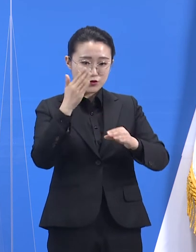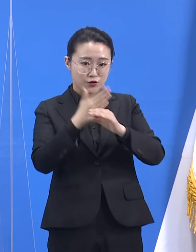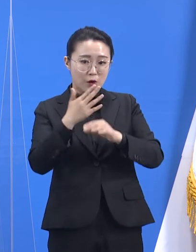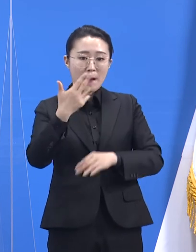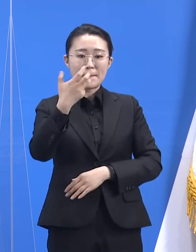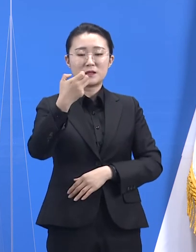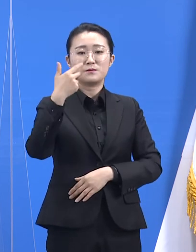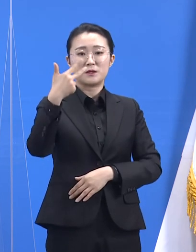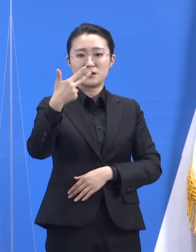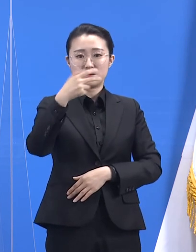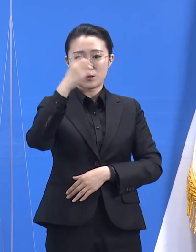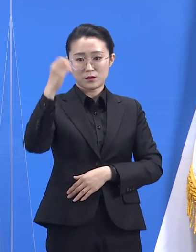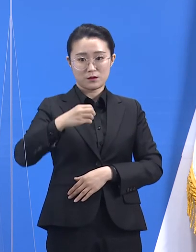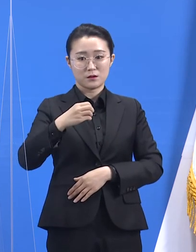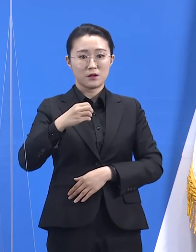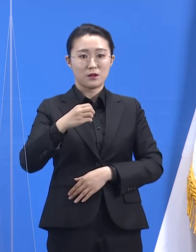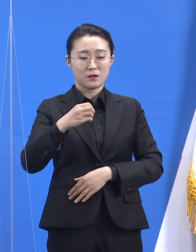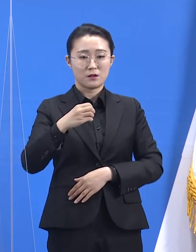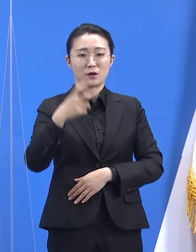차지하고 있습니다.